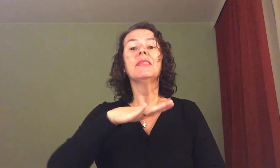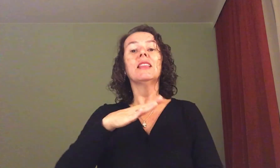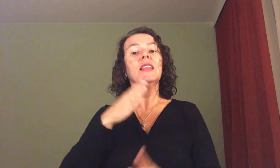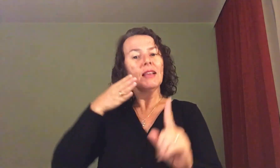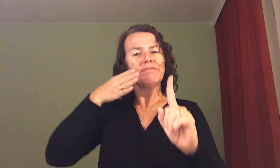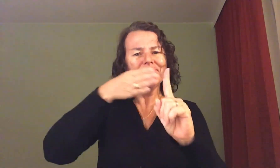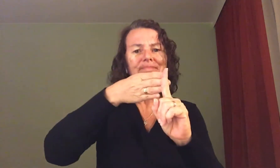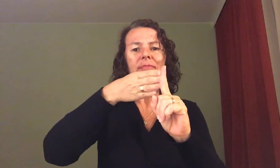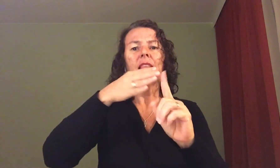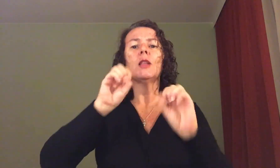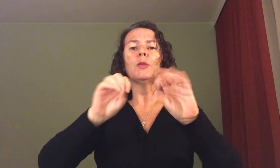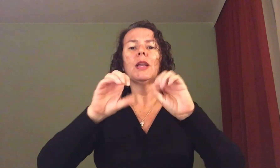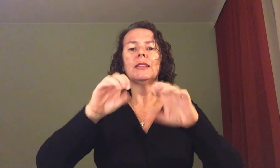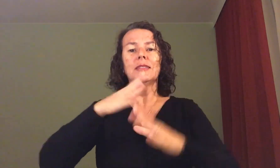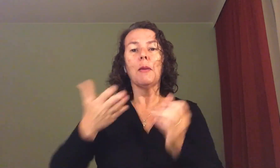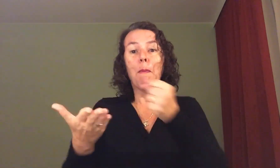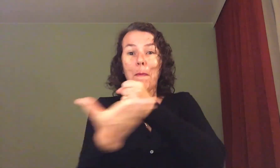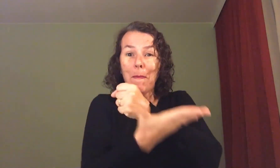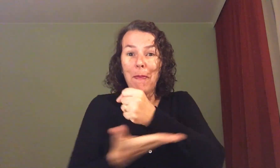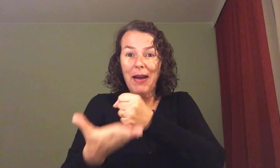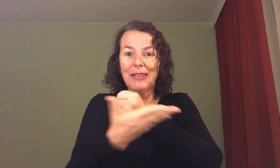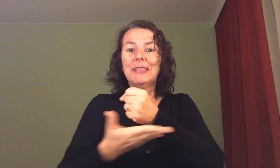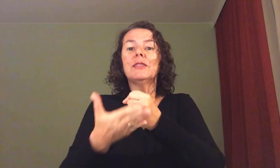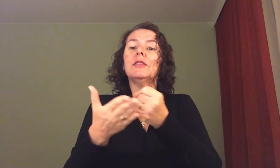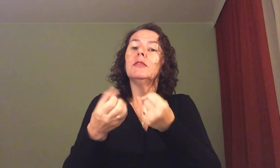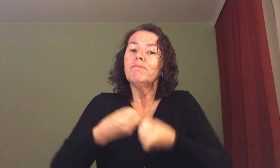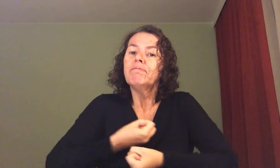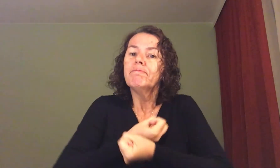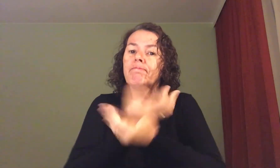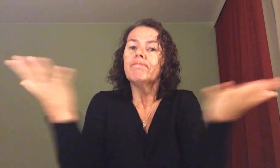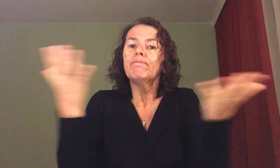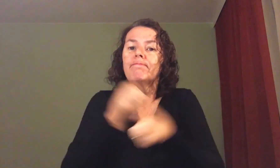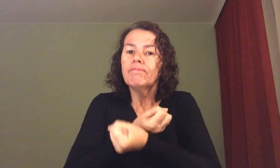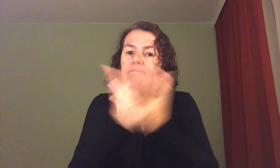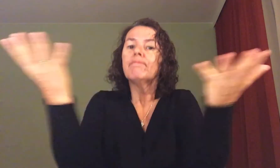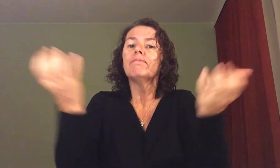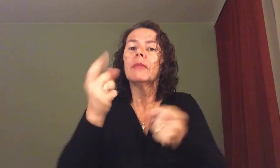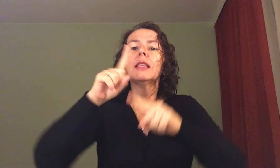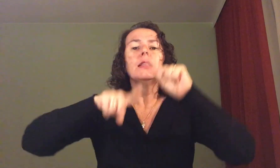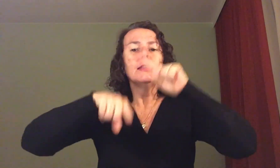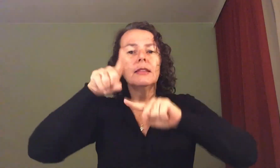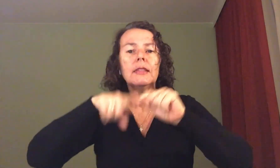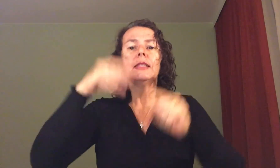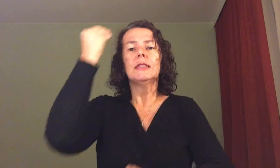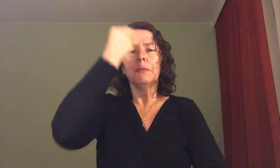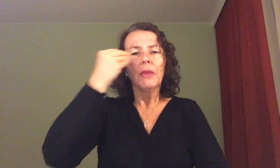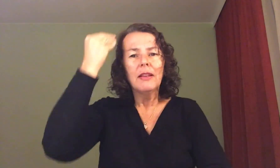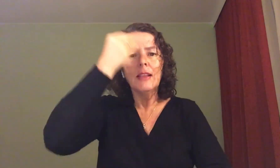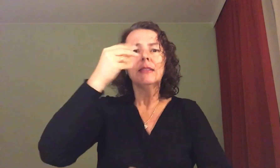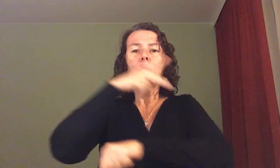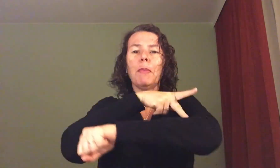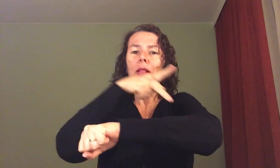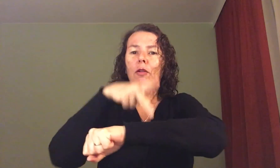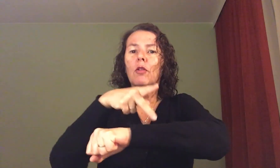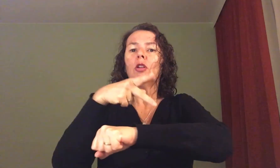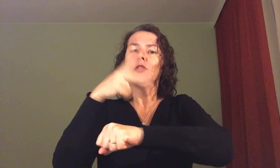atingindo a educação básica por meio da socialização de experiências pedagógicas em Libras.